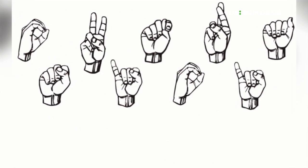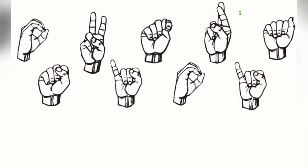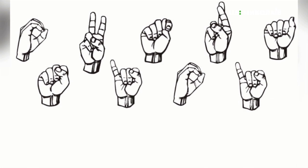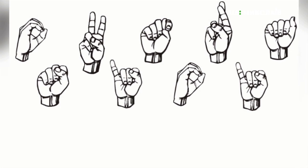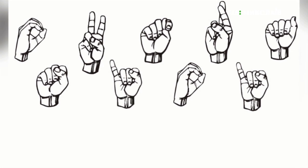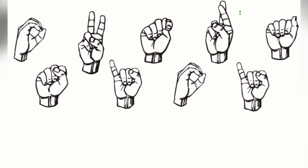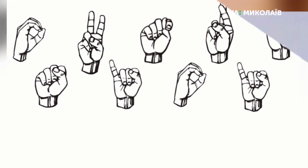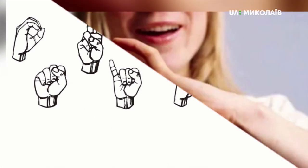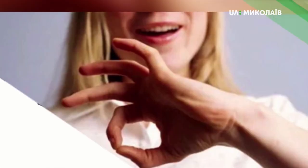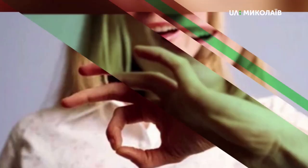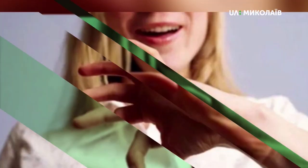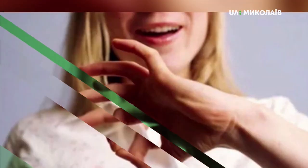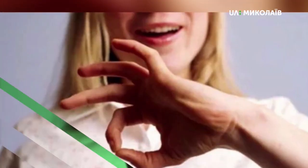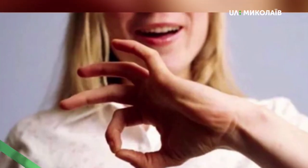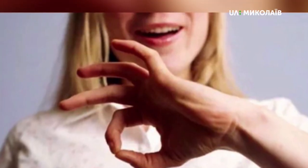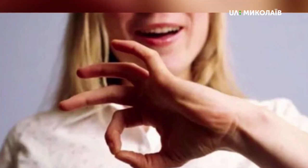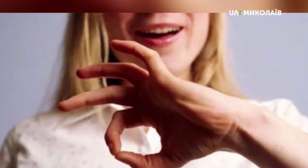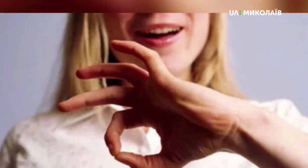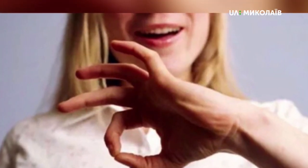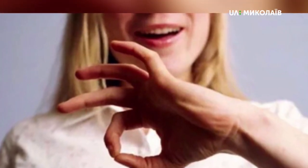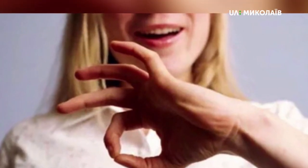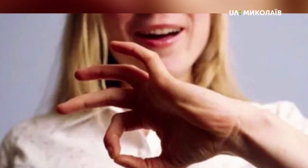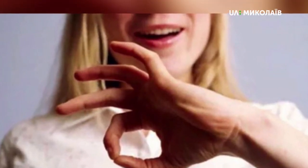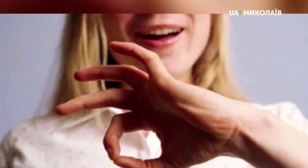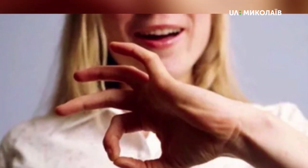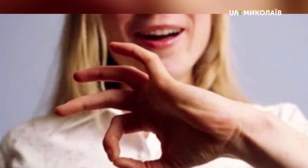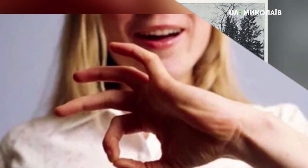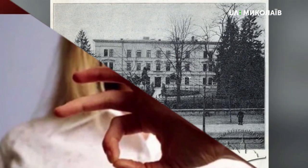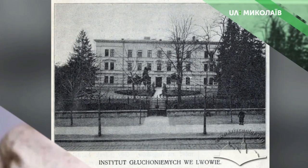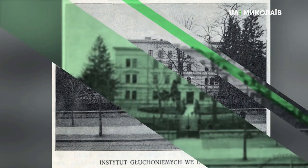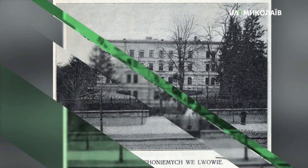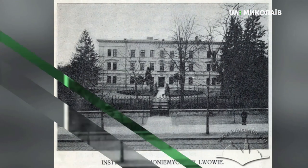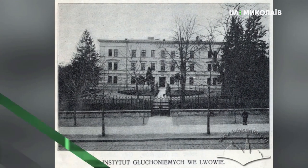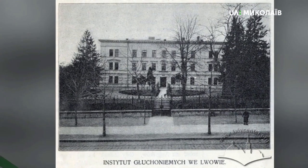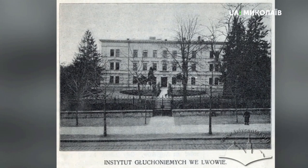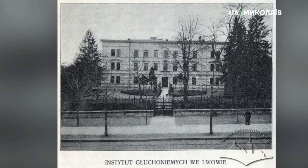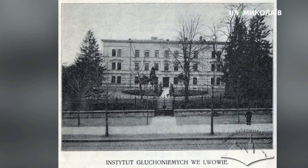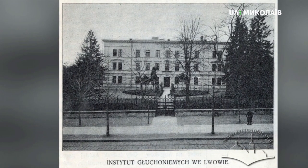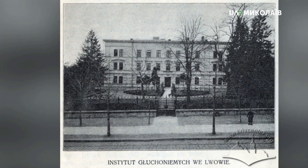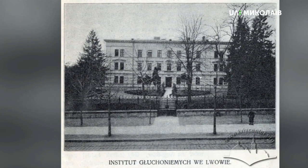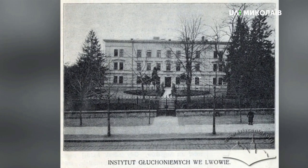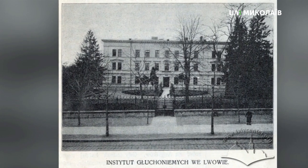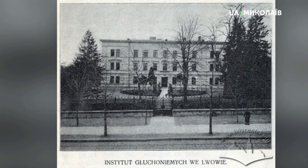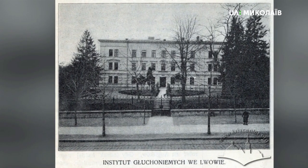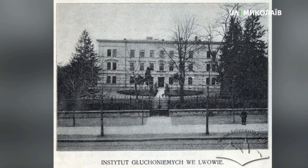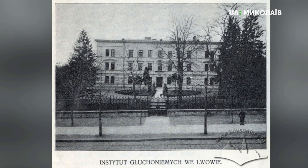осередків громади глухих. Перша школа для глухих дітей була відкрита у Львові у 1830 році.